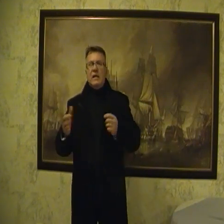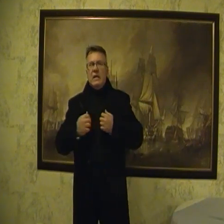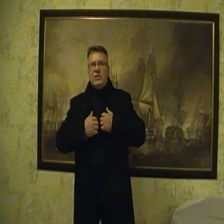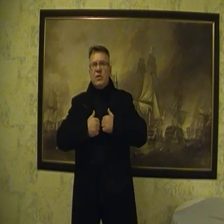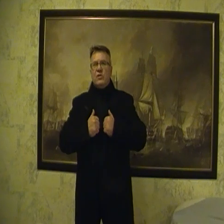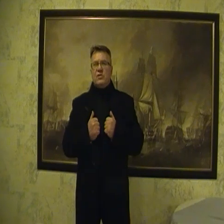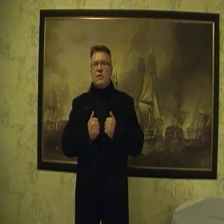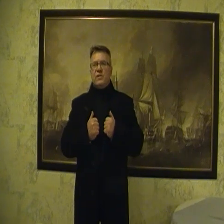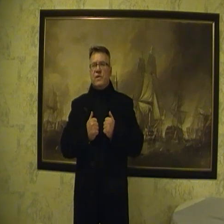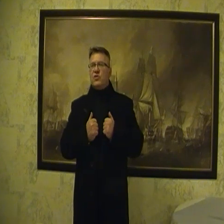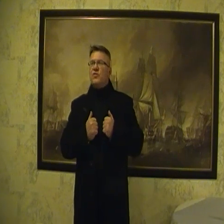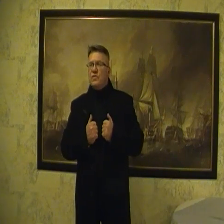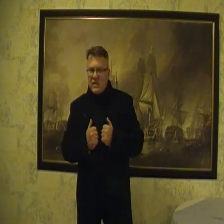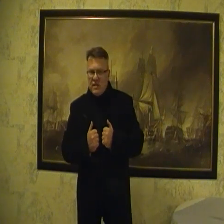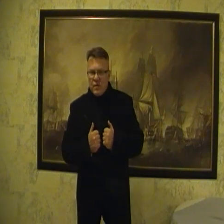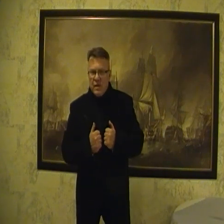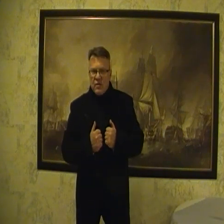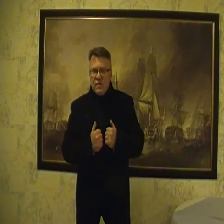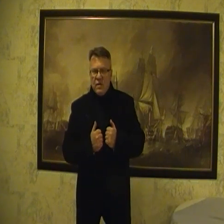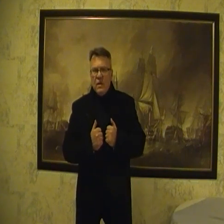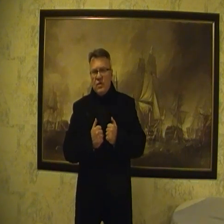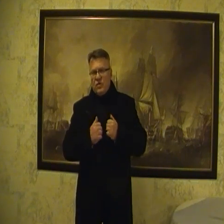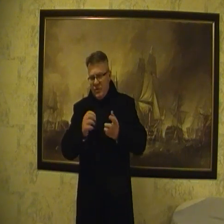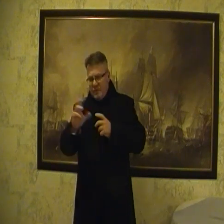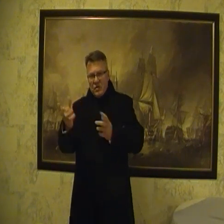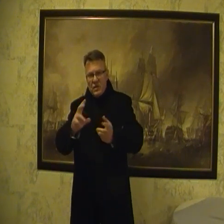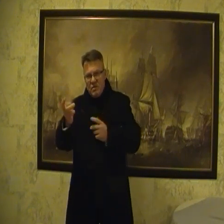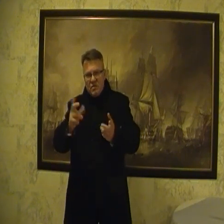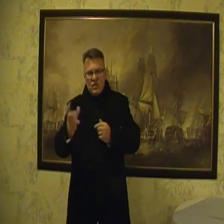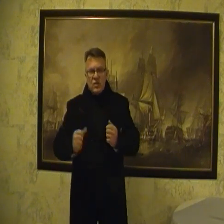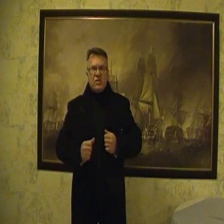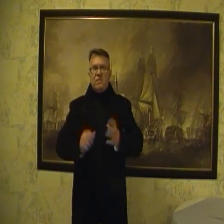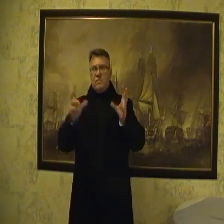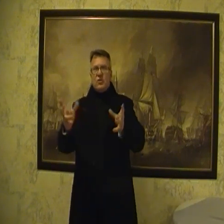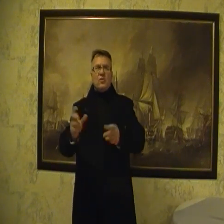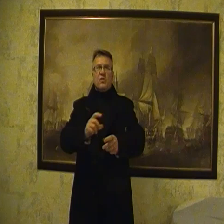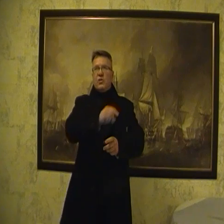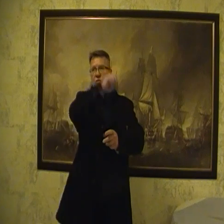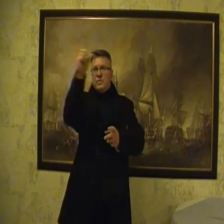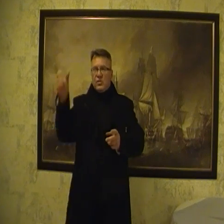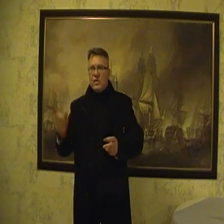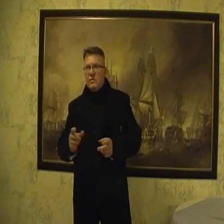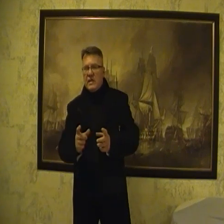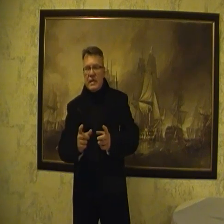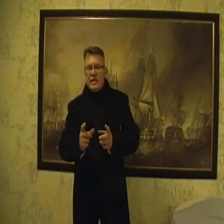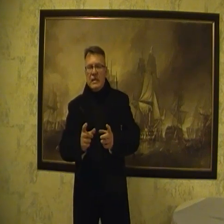jeżeli chodzi o tych tak zwanych książkowych dezinformatorów, no to oni na przykład różne rzeczy piszą, książki to objeżdżają i tak dalej,